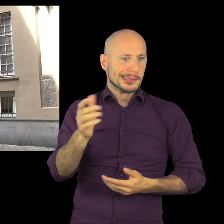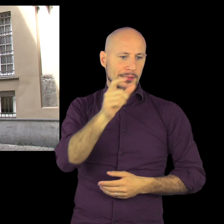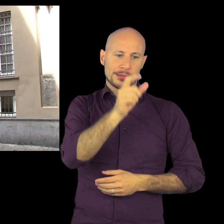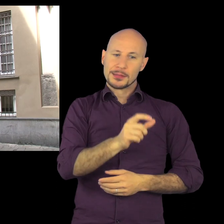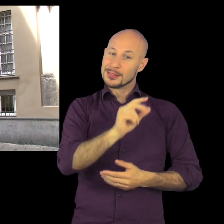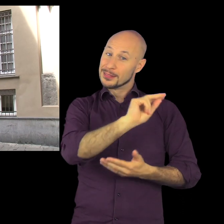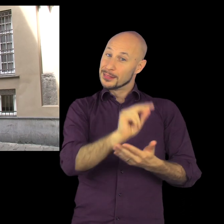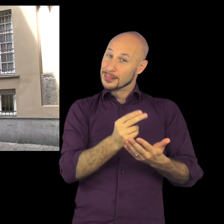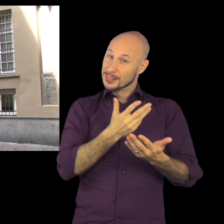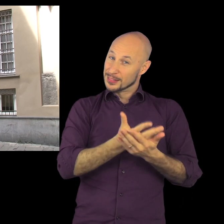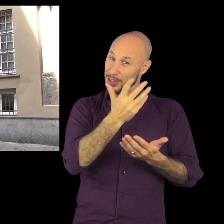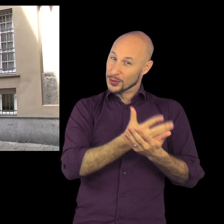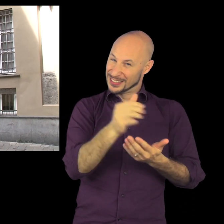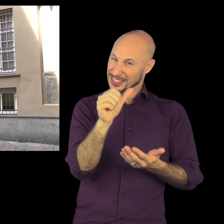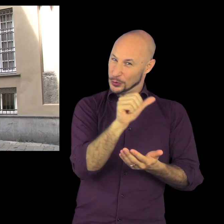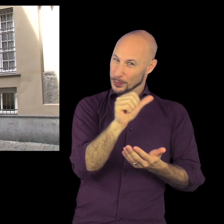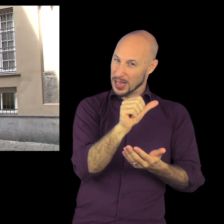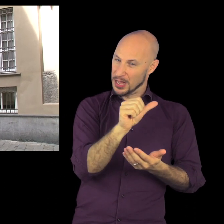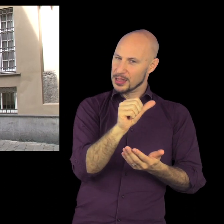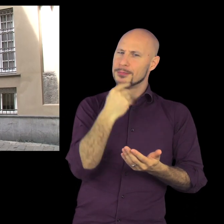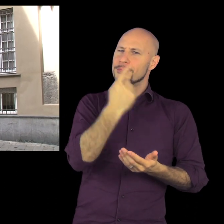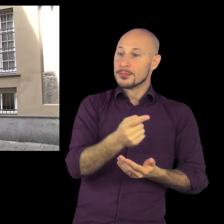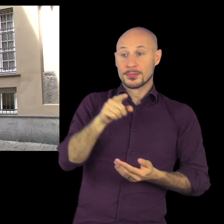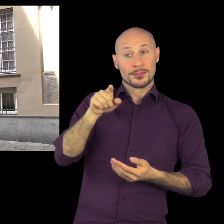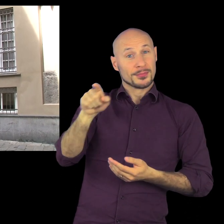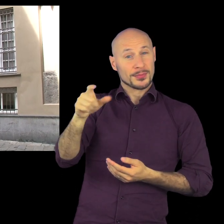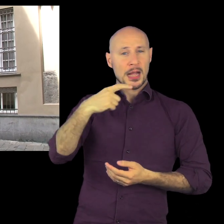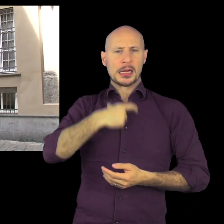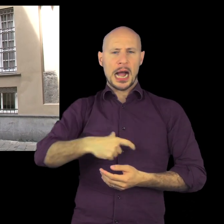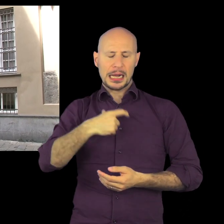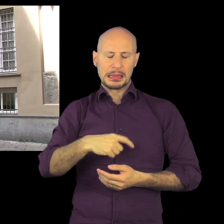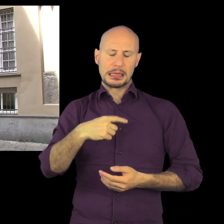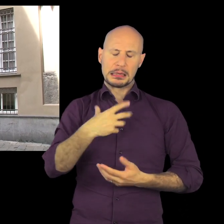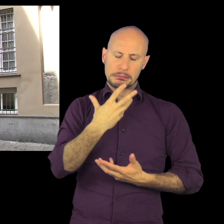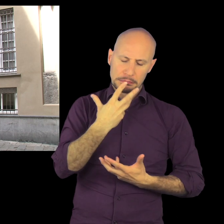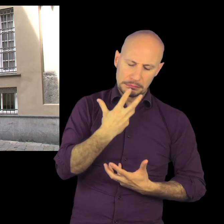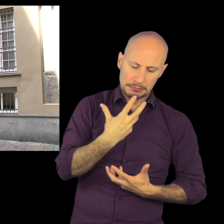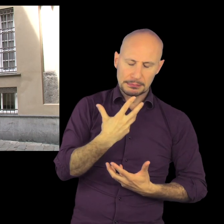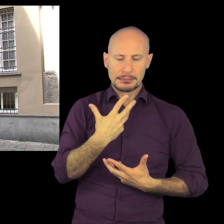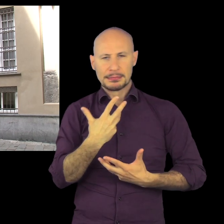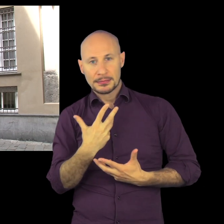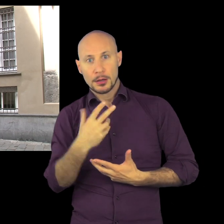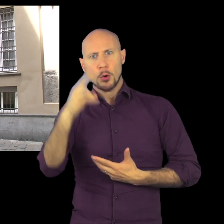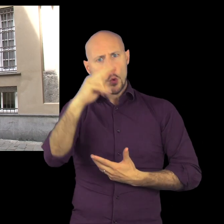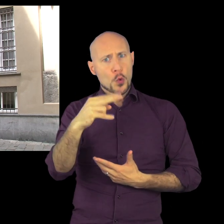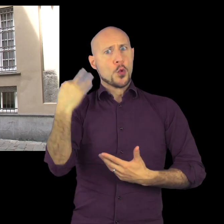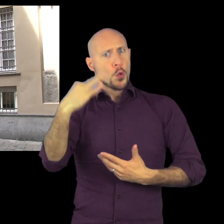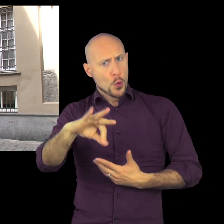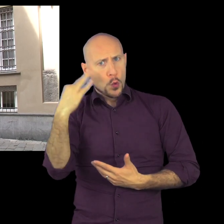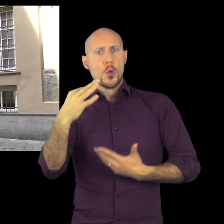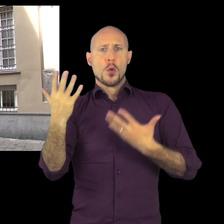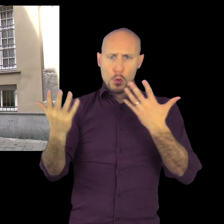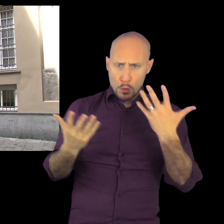infatti, ce lo definisce come un pittore di assoluta bravura, ma caratterizzato da un indole potremmo quasi definire